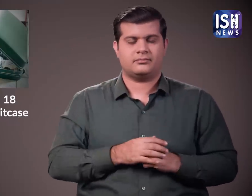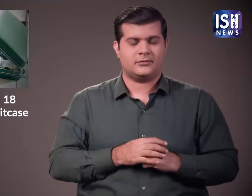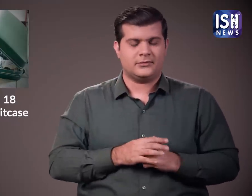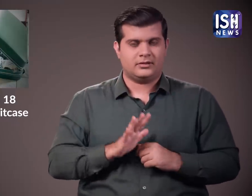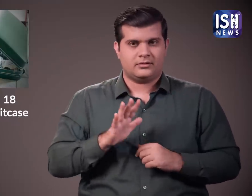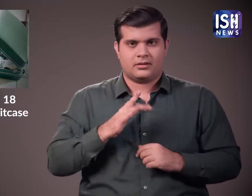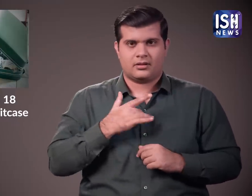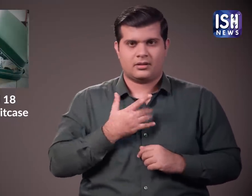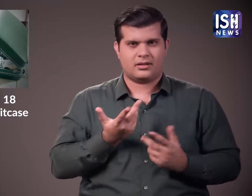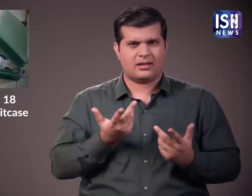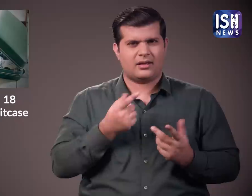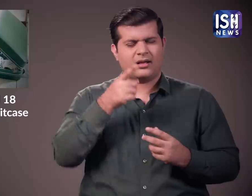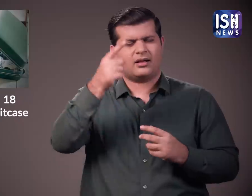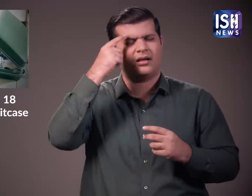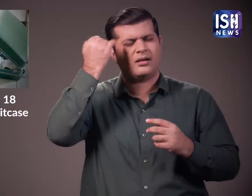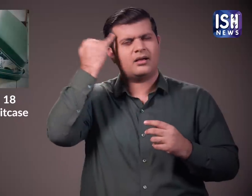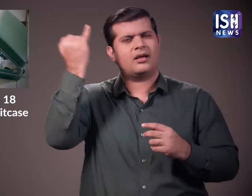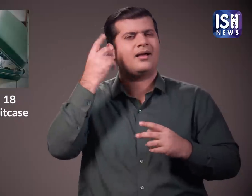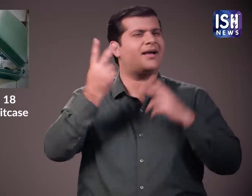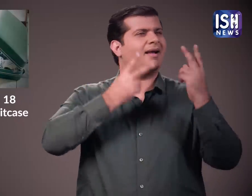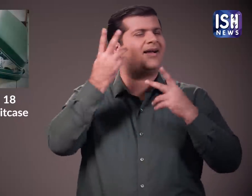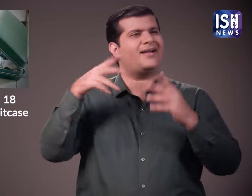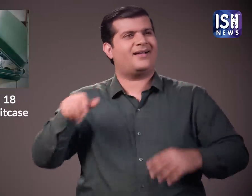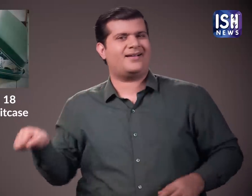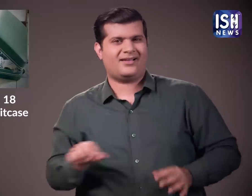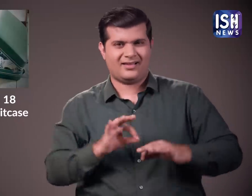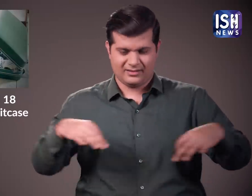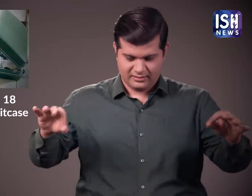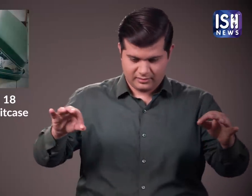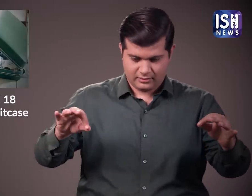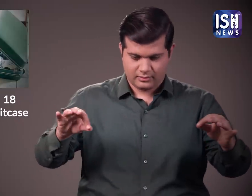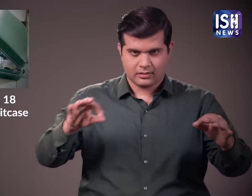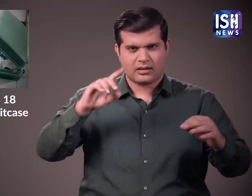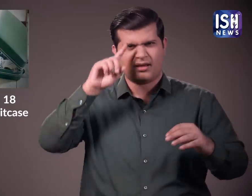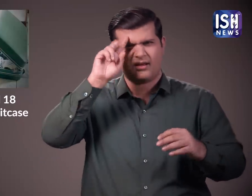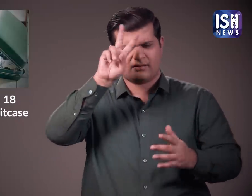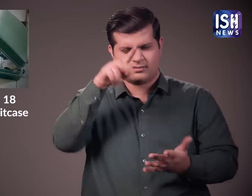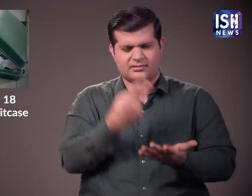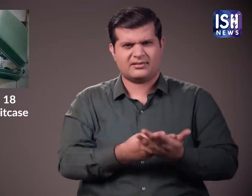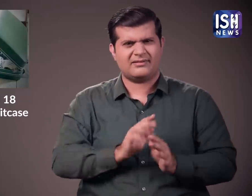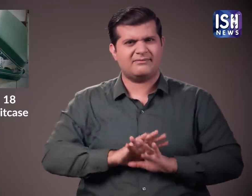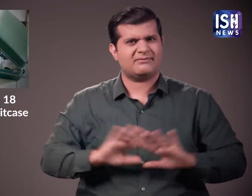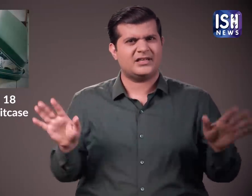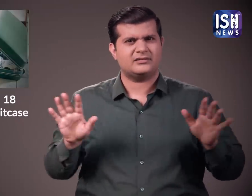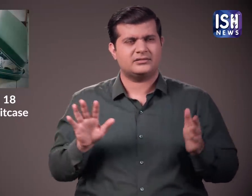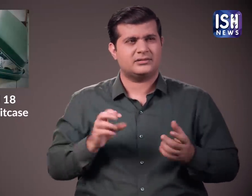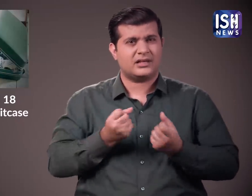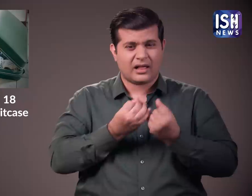अरे बापरे, जड़ा सोचे कि घर लोटकर ये देखना अप निश्चेती मुर्चित हो जाएंगे। 18